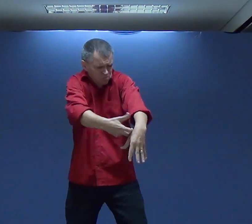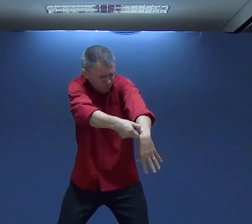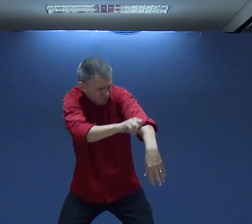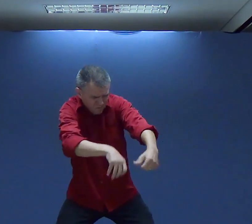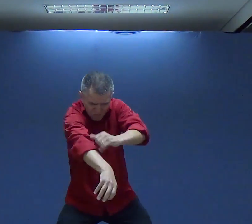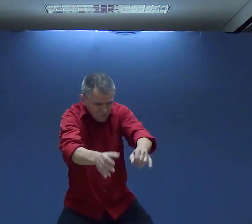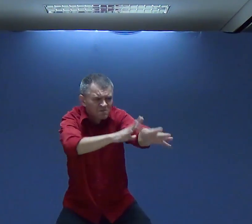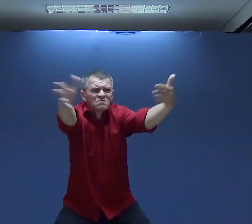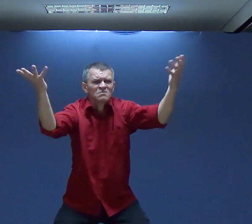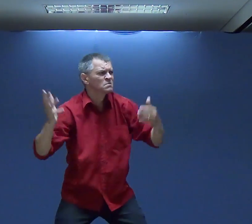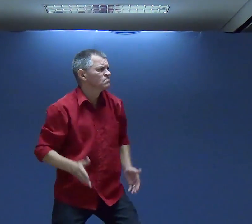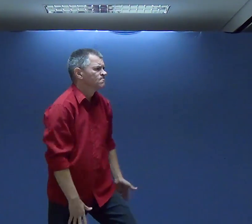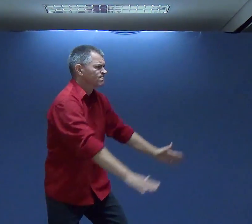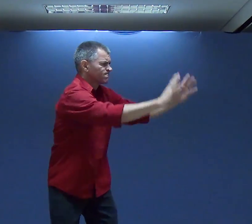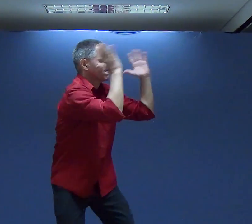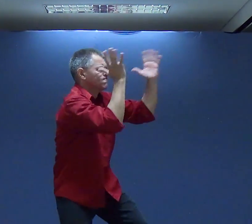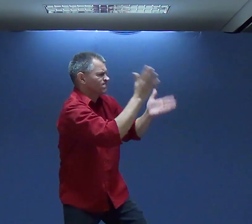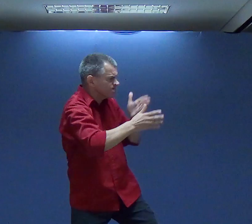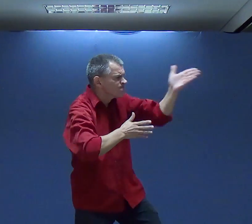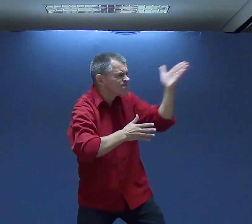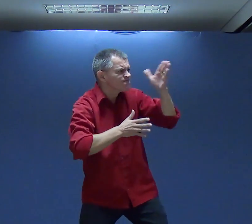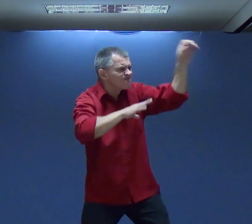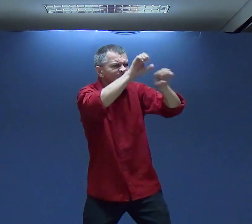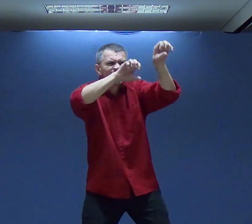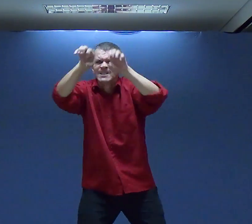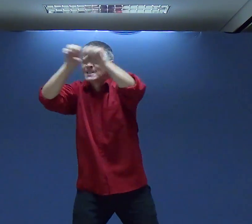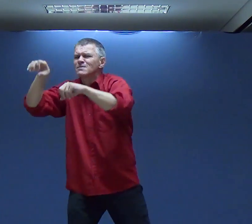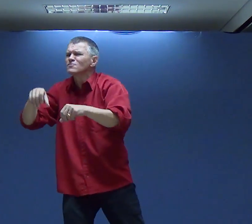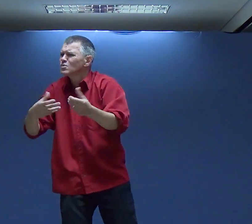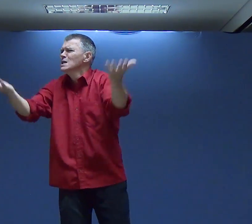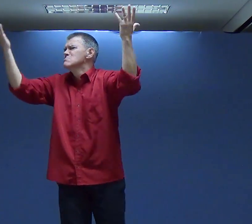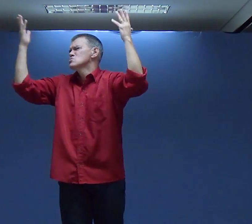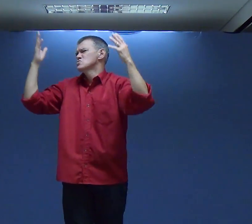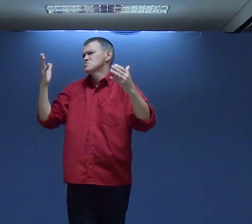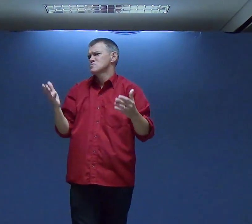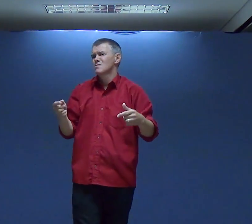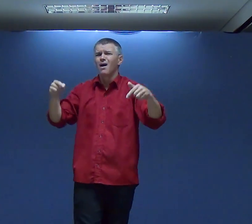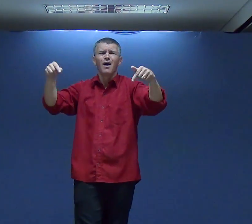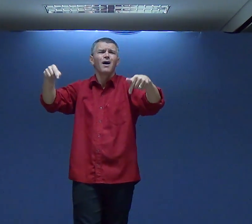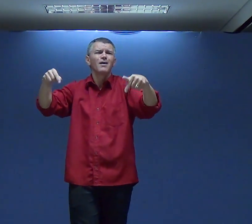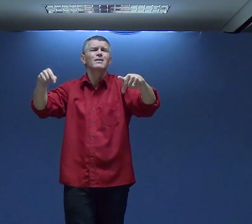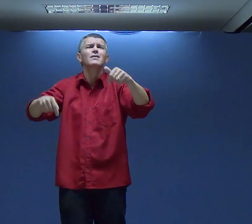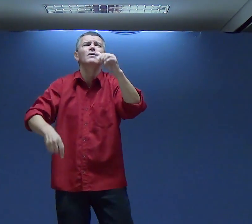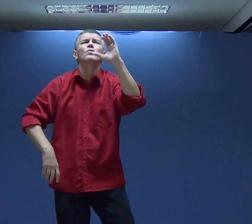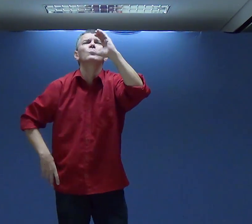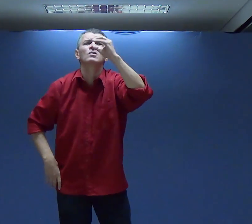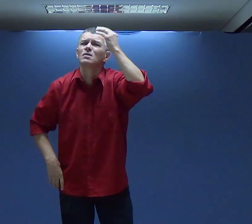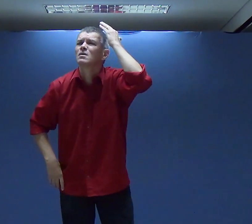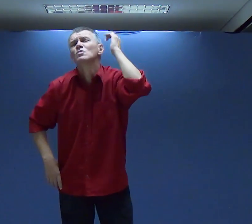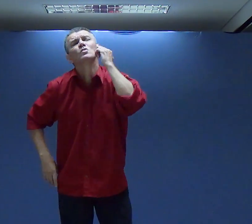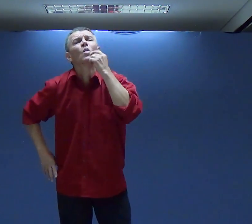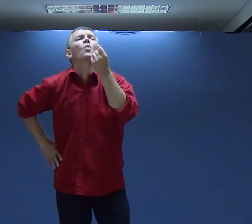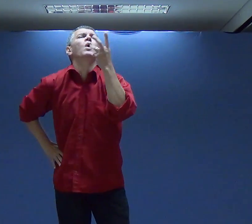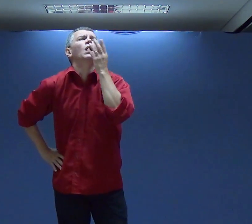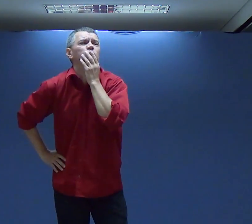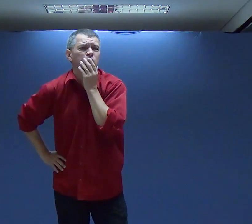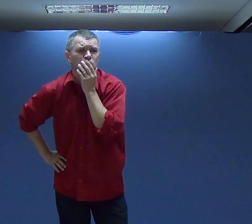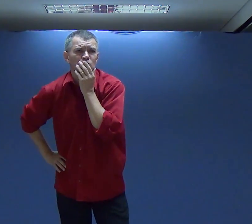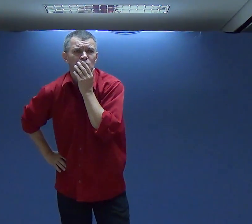Não, pare Por favor Arregaça a manga Vá fazer a obra Vá trabalhar Aqui em Curitiba